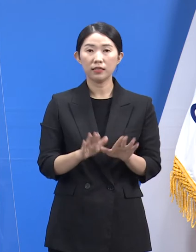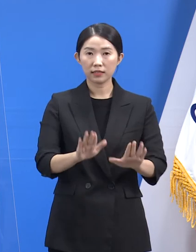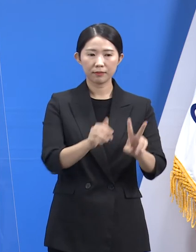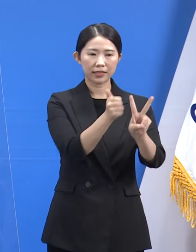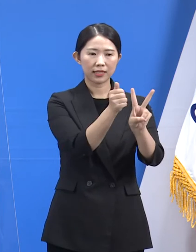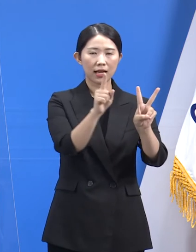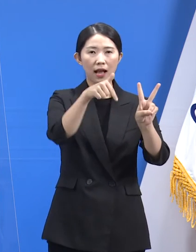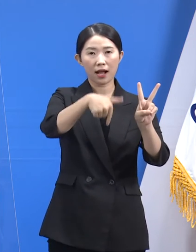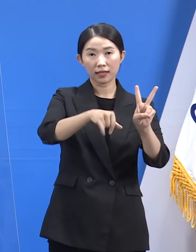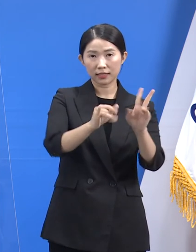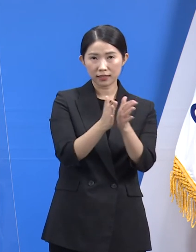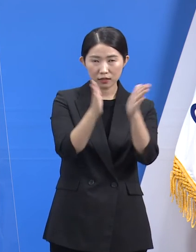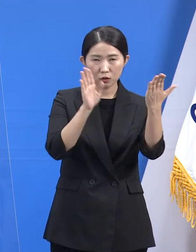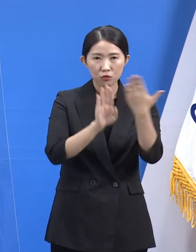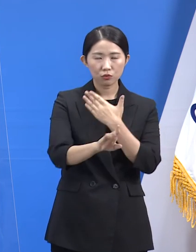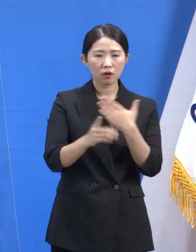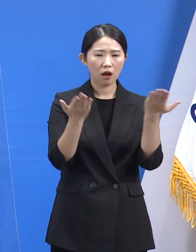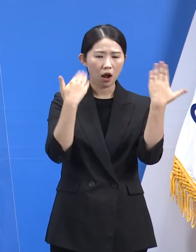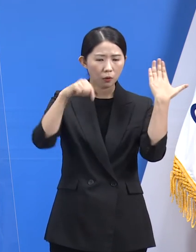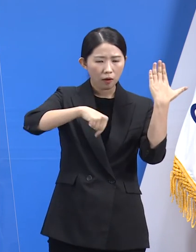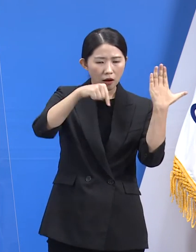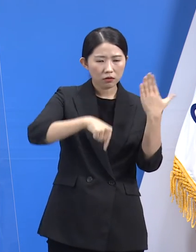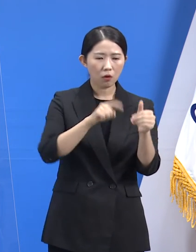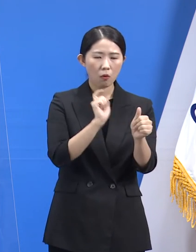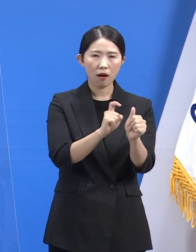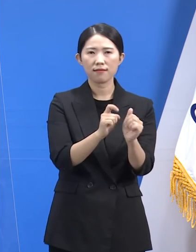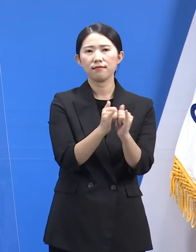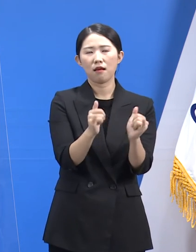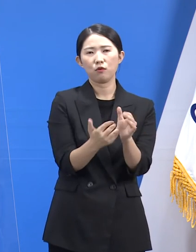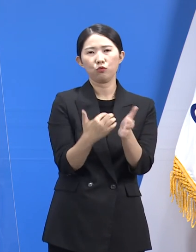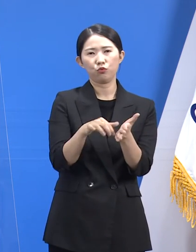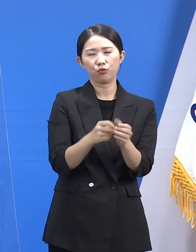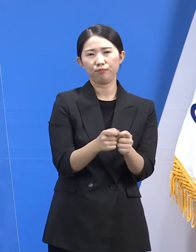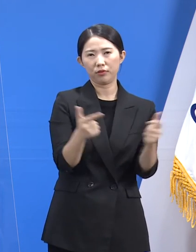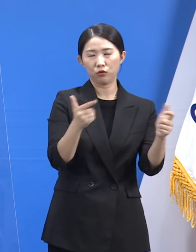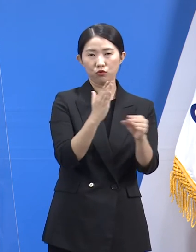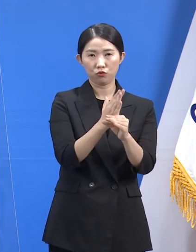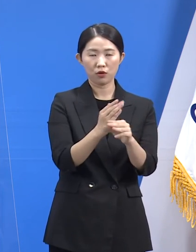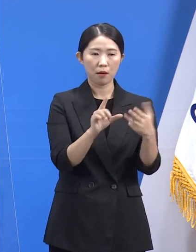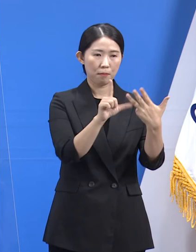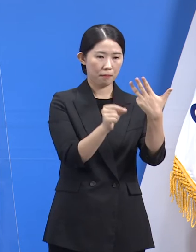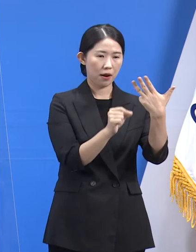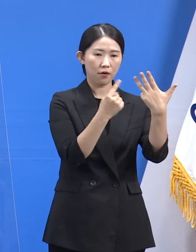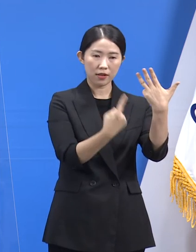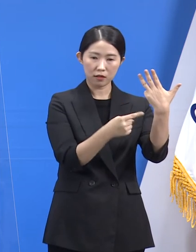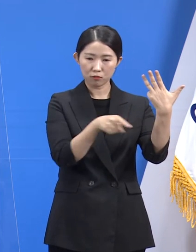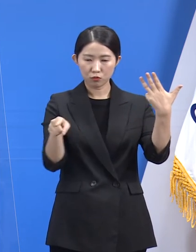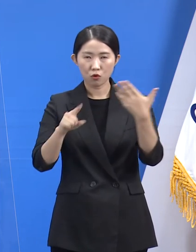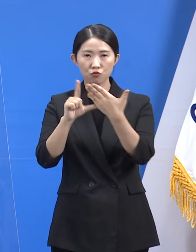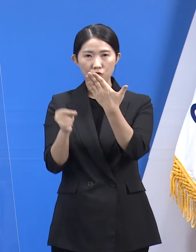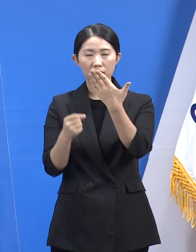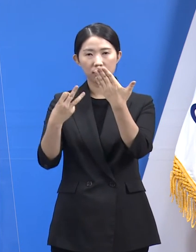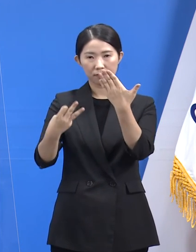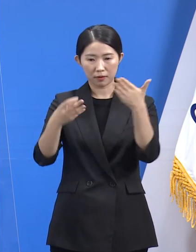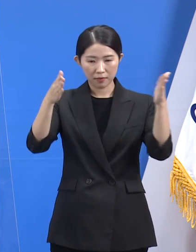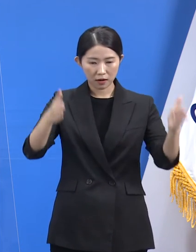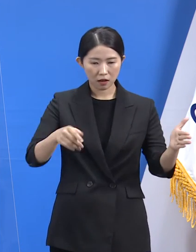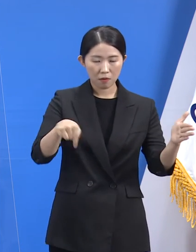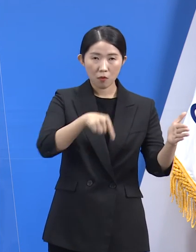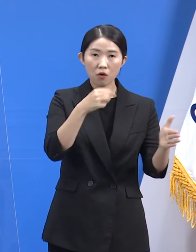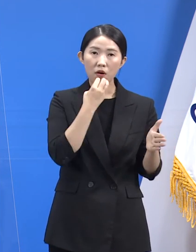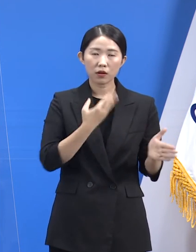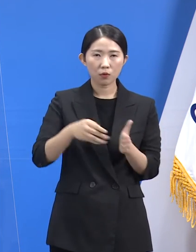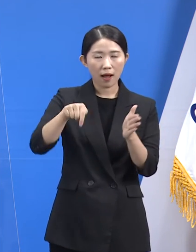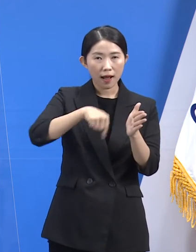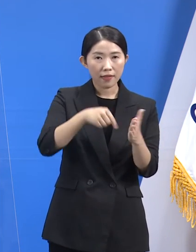중심으로 집단 감염이 발생하고 있습니다. 8월 1일부터 9월 13일까지 도내 5개의 학교에서 학생